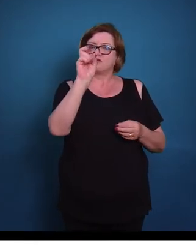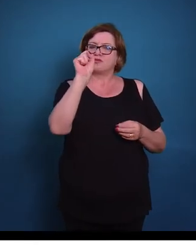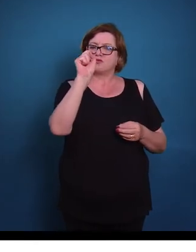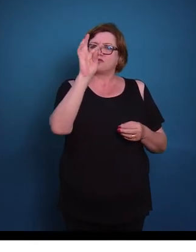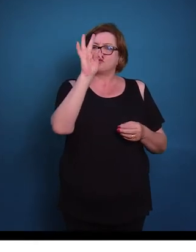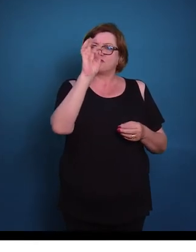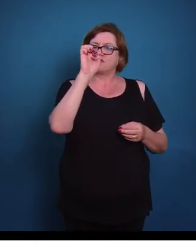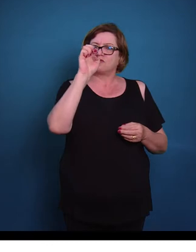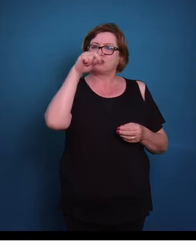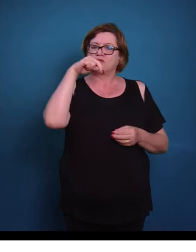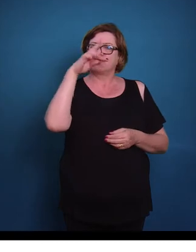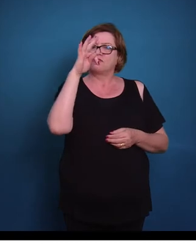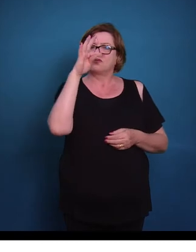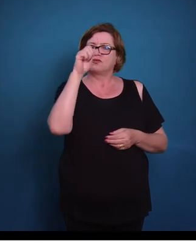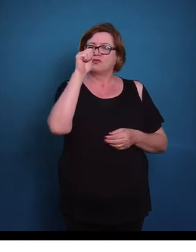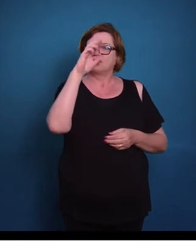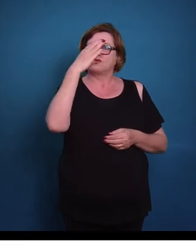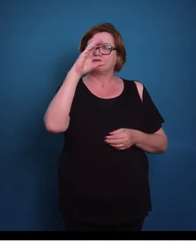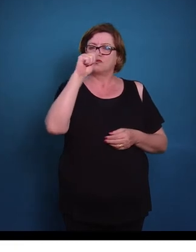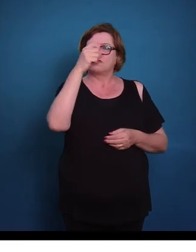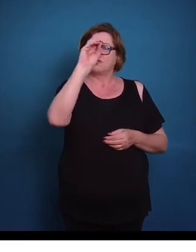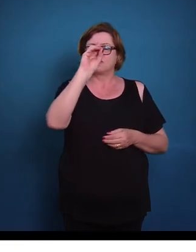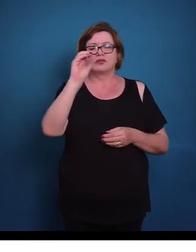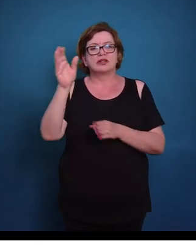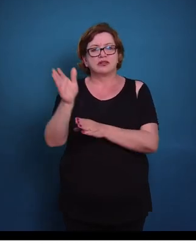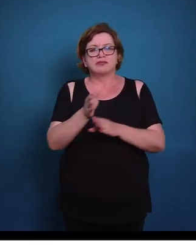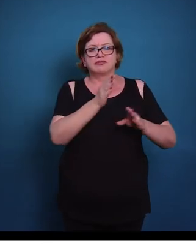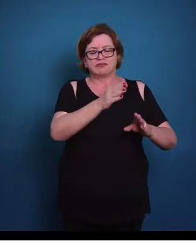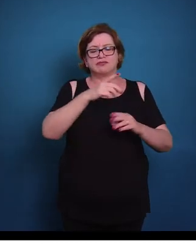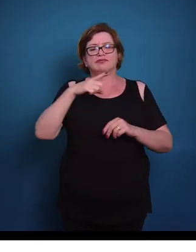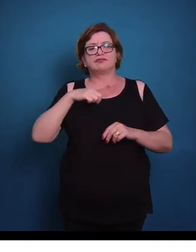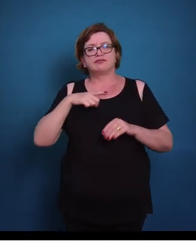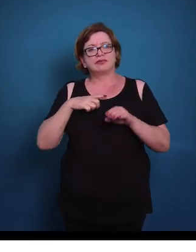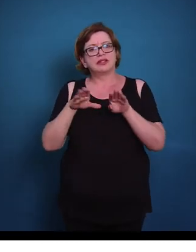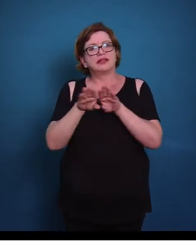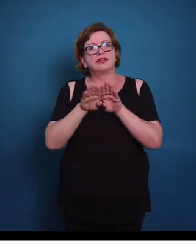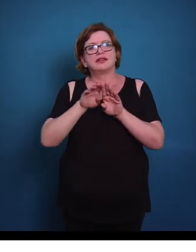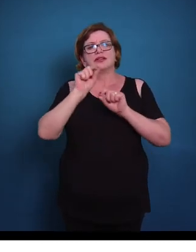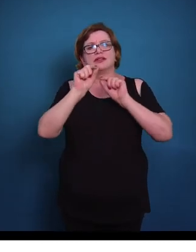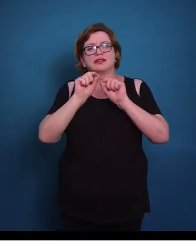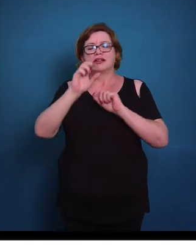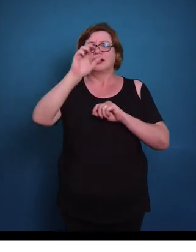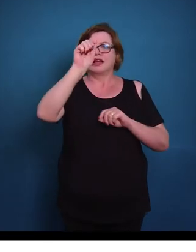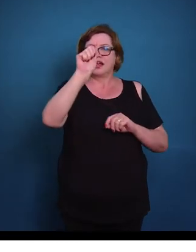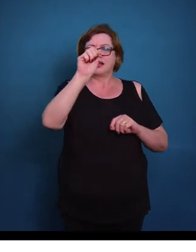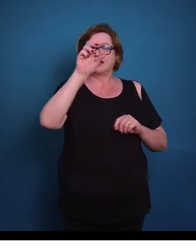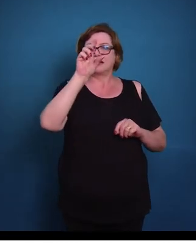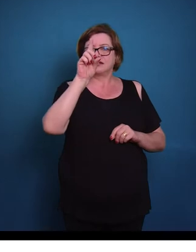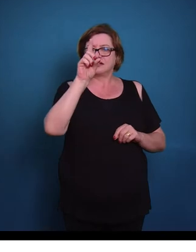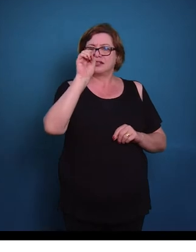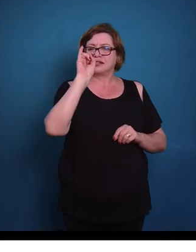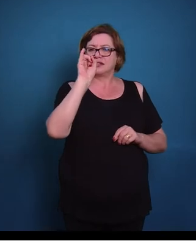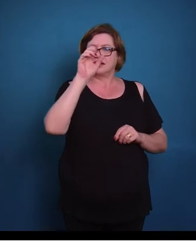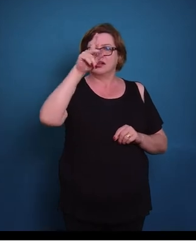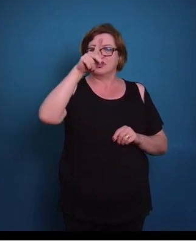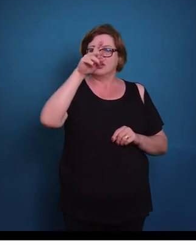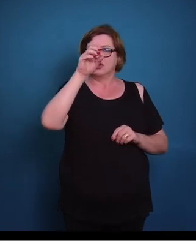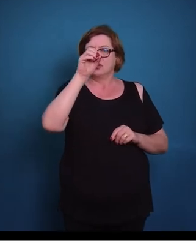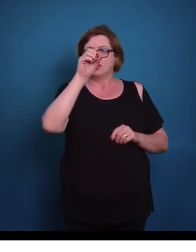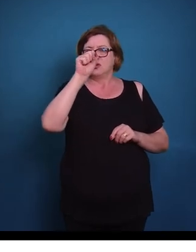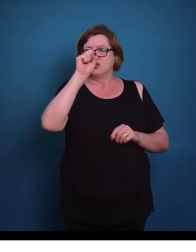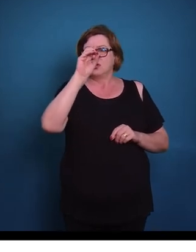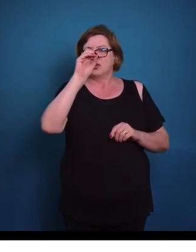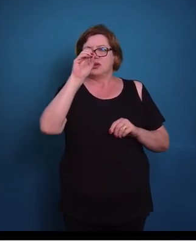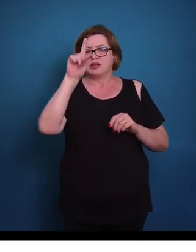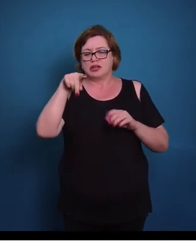Nós também temos o tecido adiposo. Então no tecido adiposo vai ter a presença de adipócitos. Então são células que armazenam gordura.